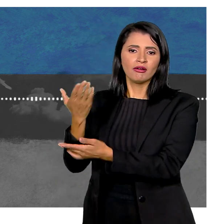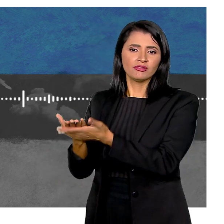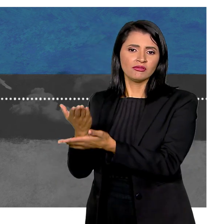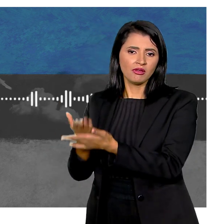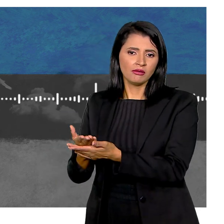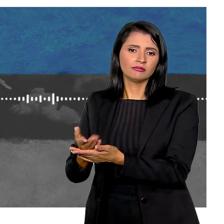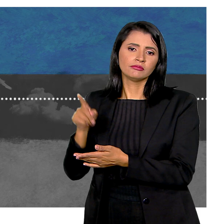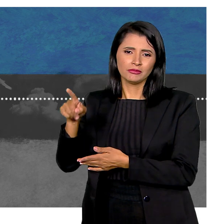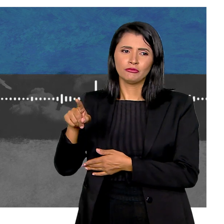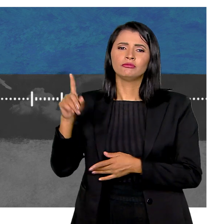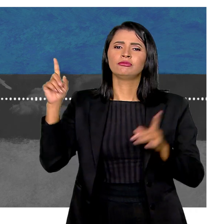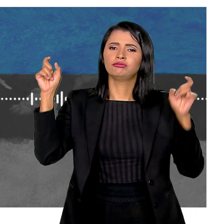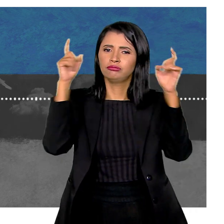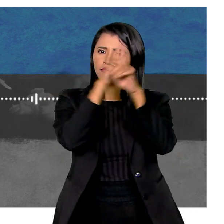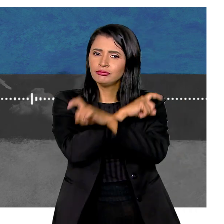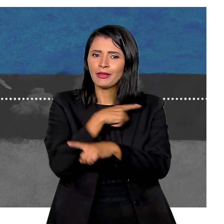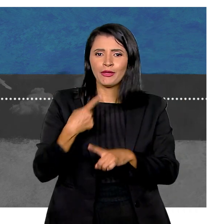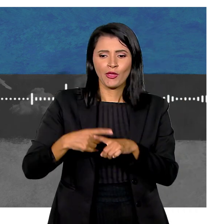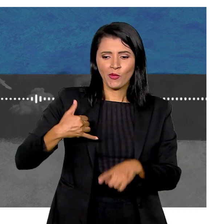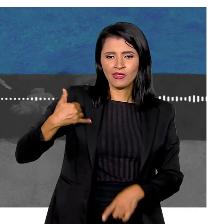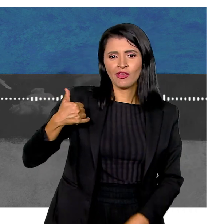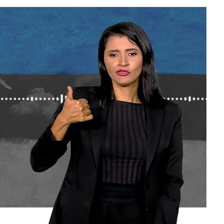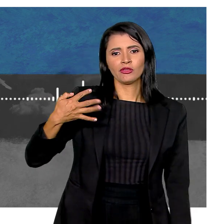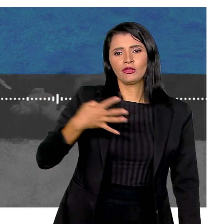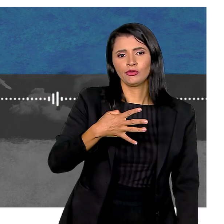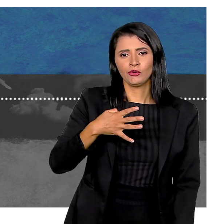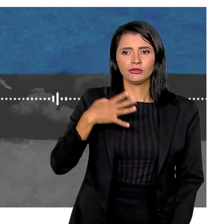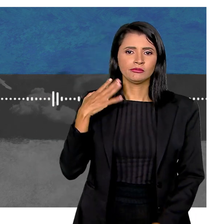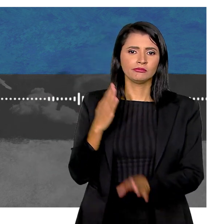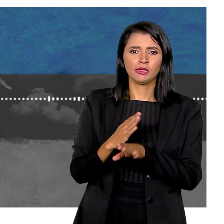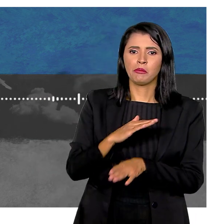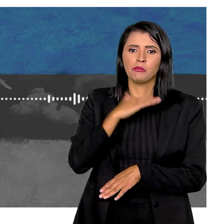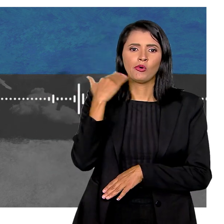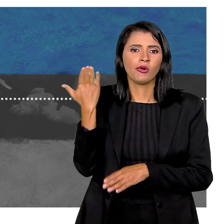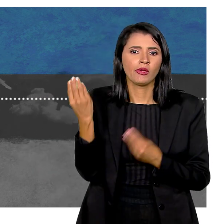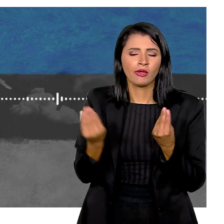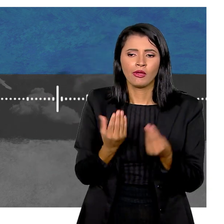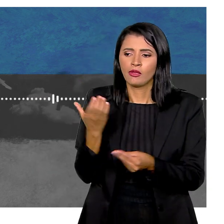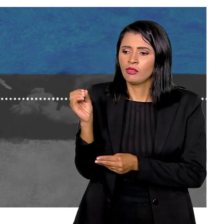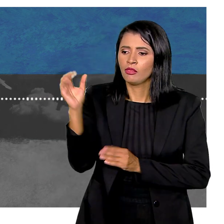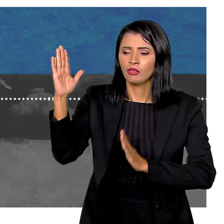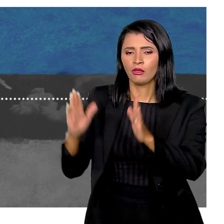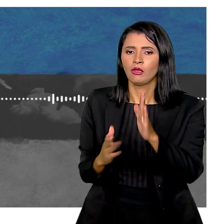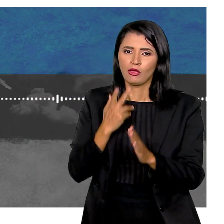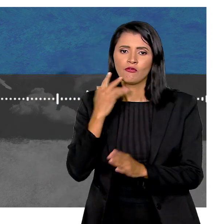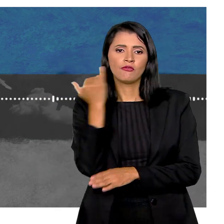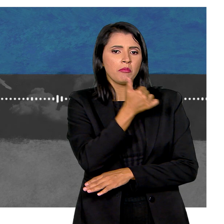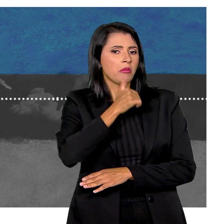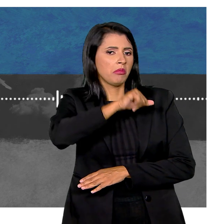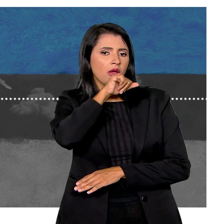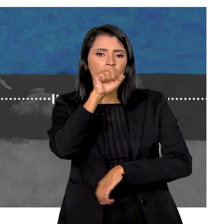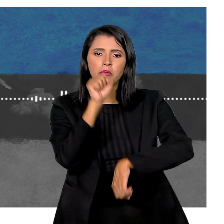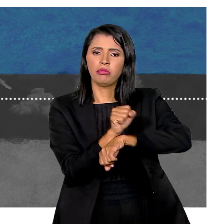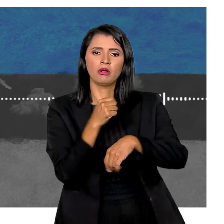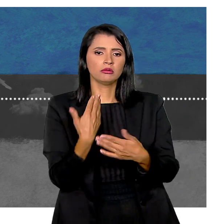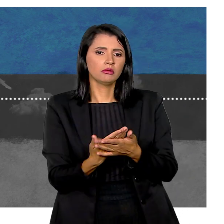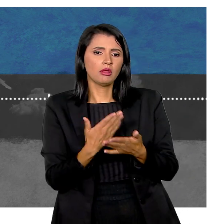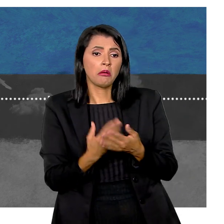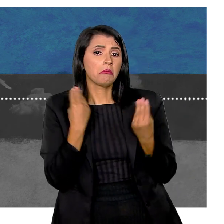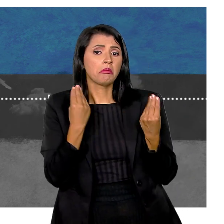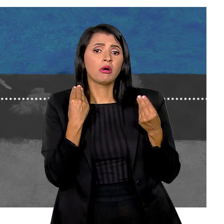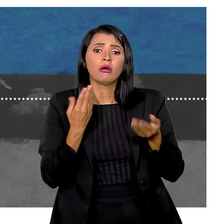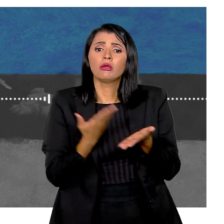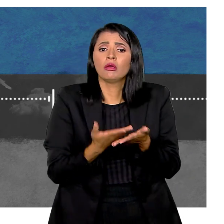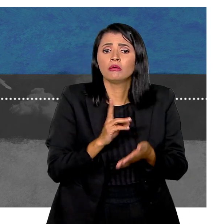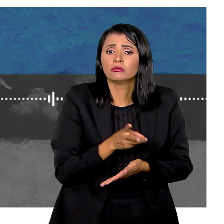deixar Os estudos de lado Para mim foi muito difícil Para Como eu tinha 14 anos Eu descobri que eu ia morrer em 10 No dia seguinte Eu falei para minha mãe Que eu queria sair da escola